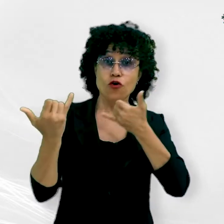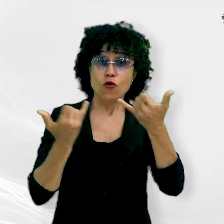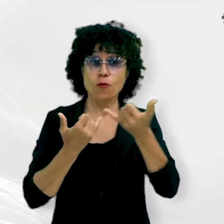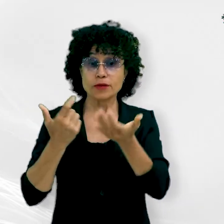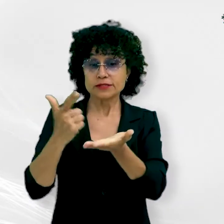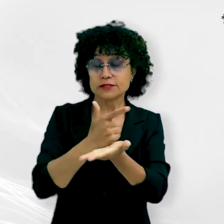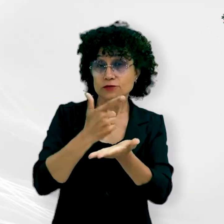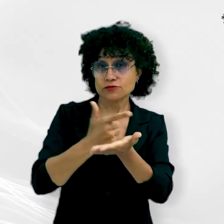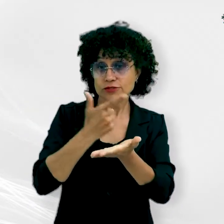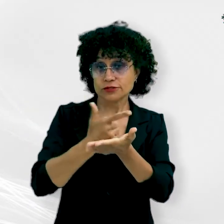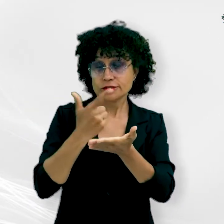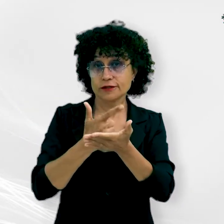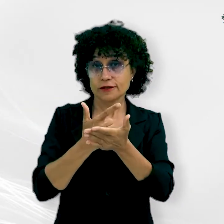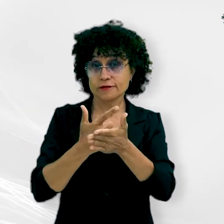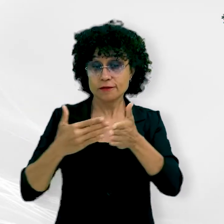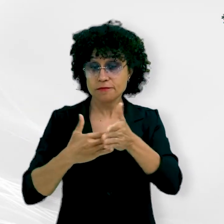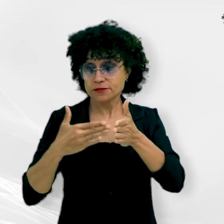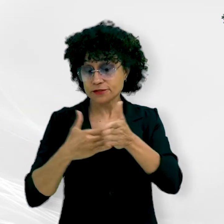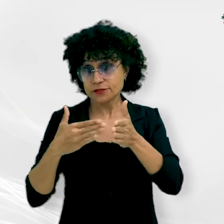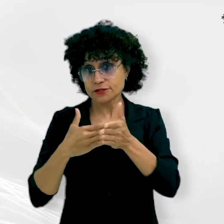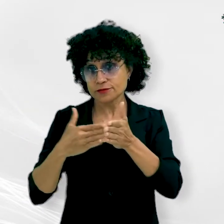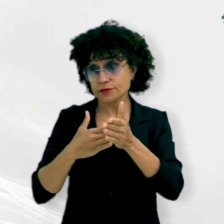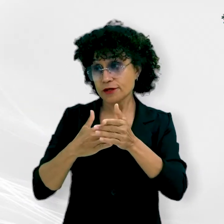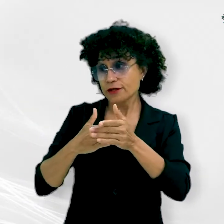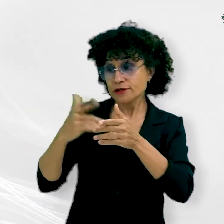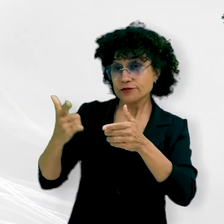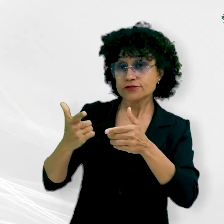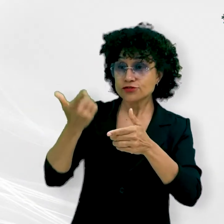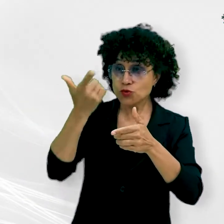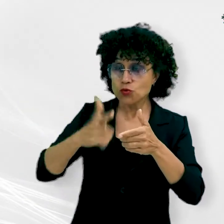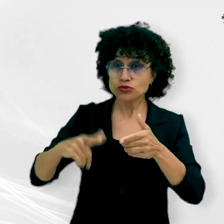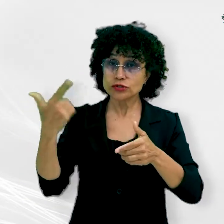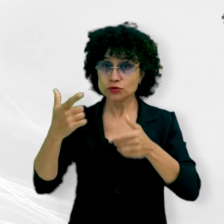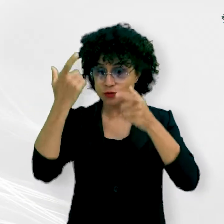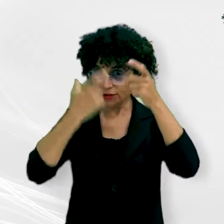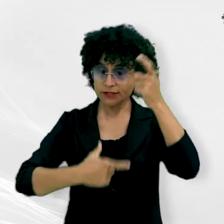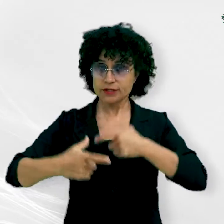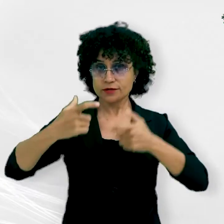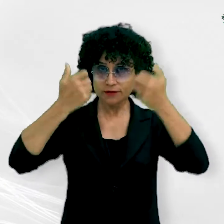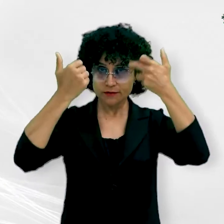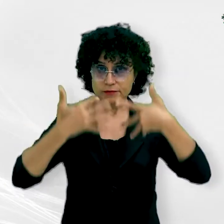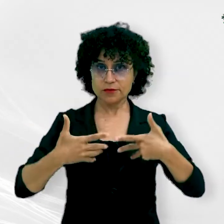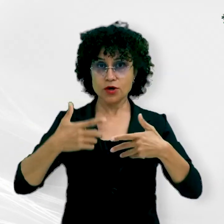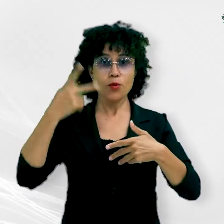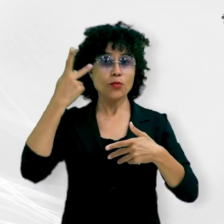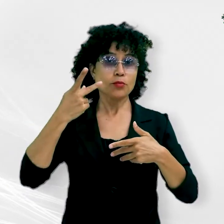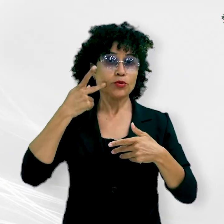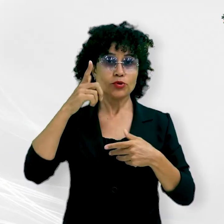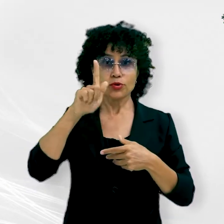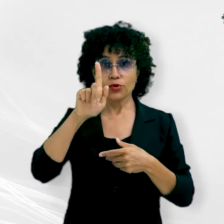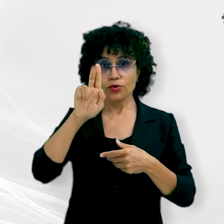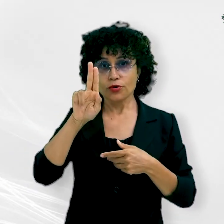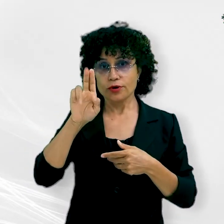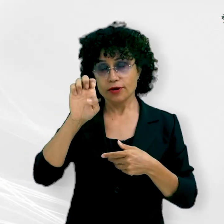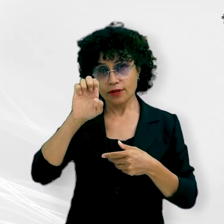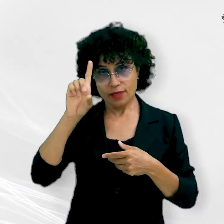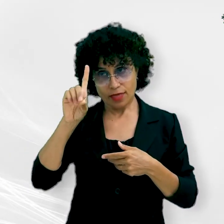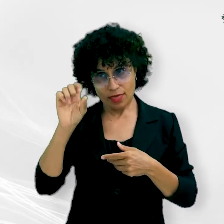agendamentos e impedidos de exercer sua cidadania, argumentou o promotor Guedes. Evitar fraudes